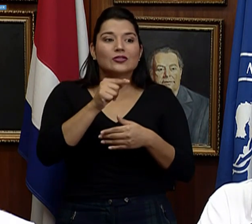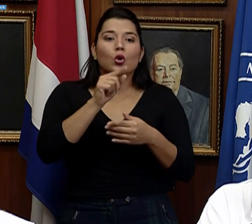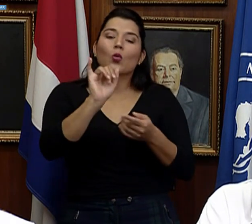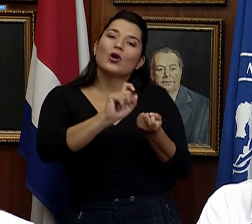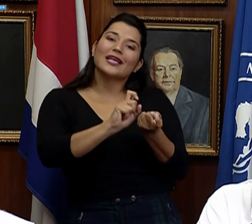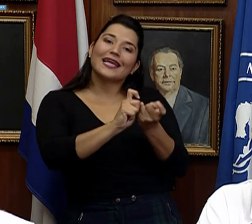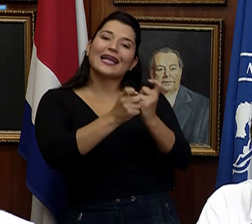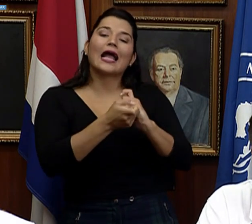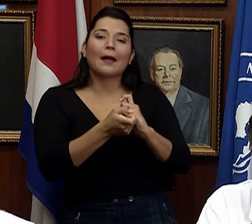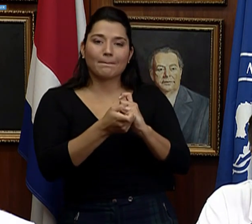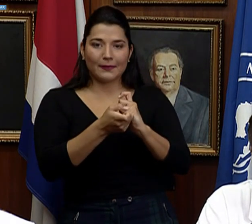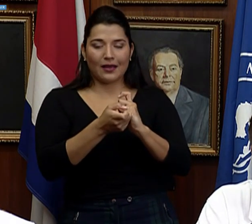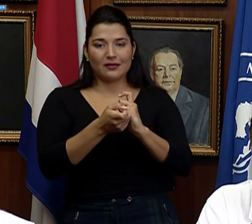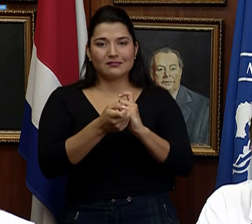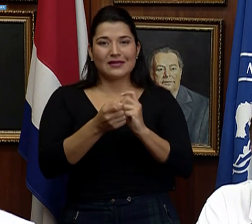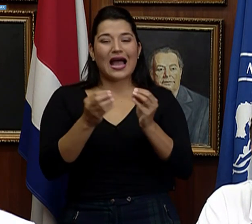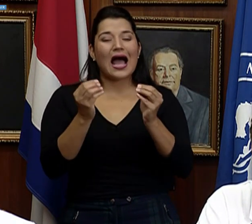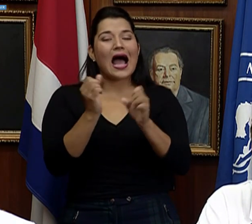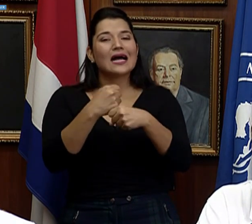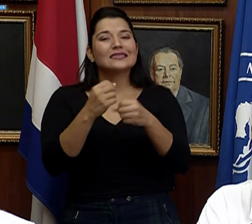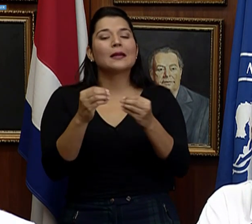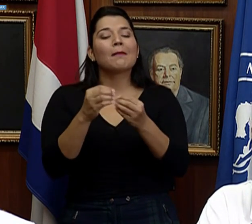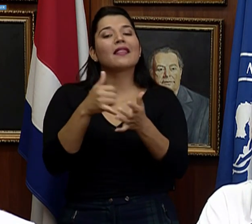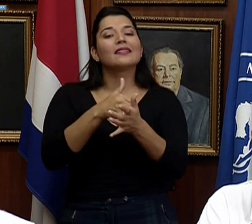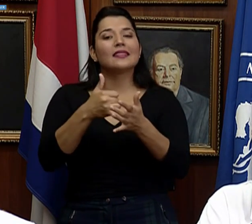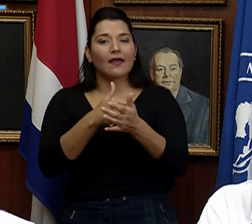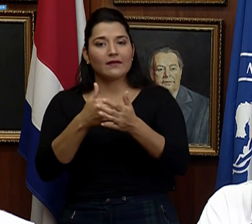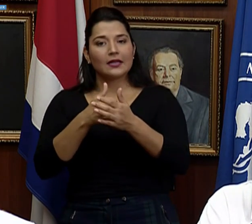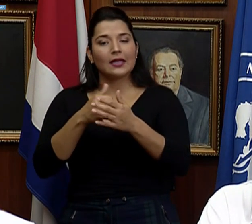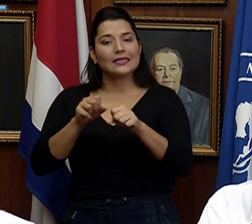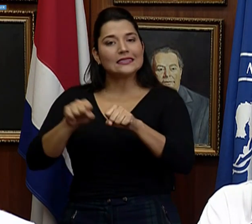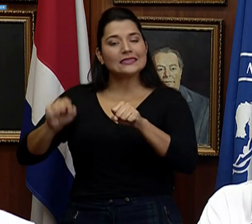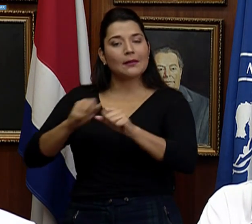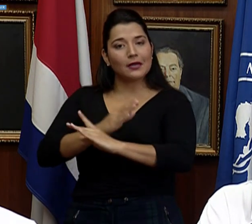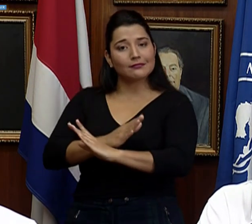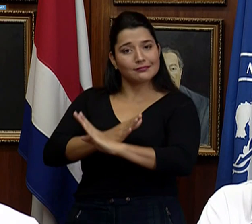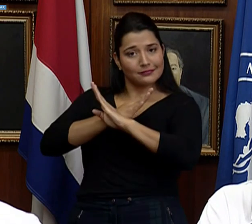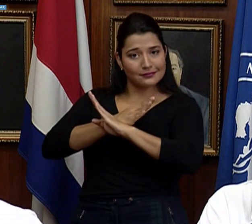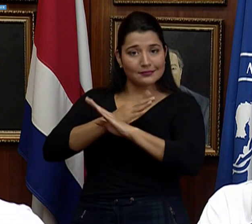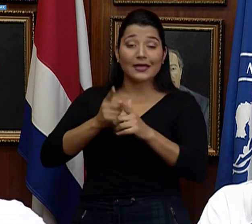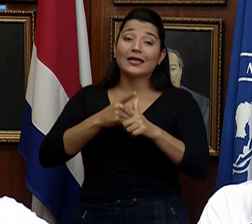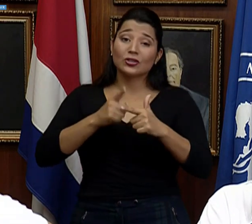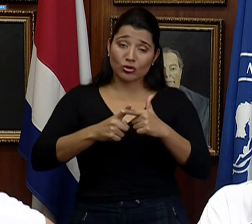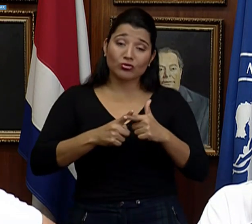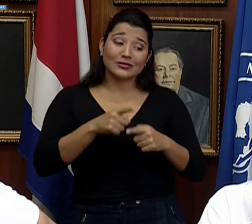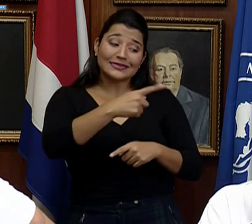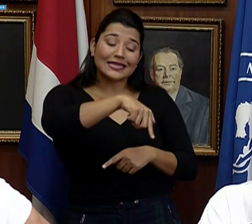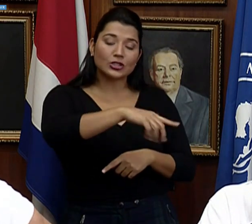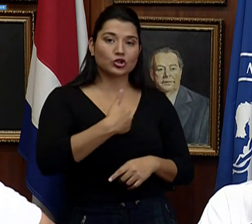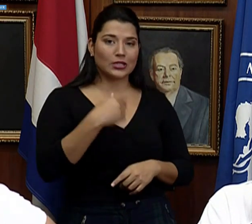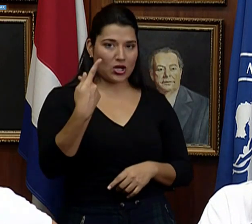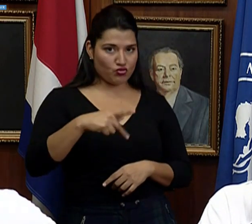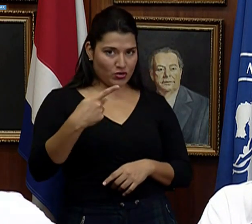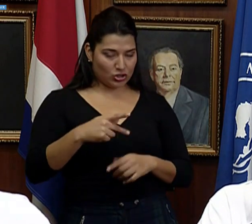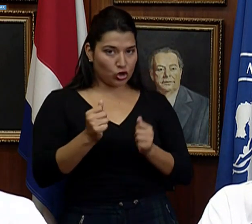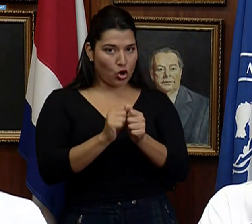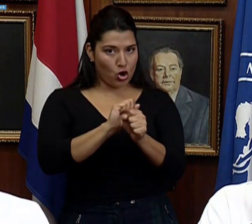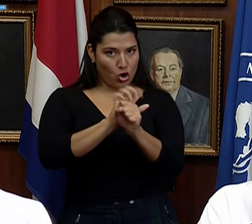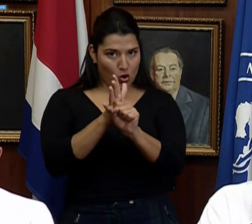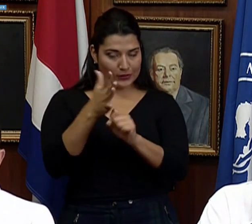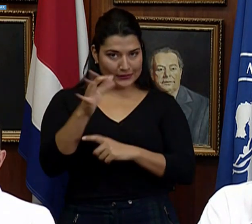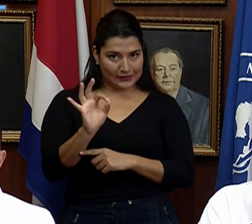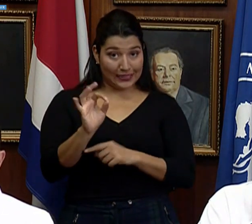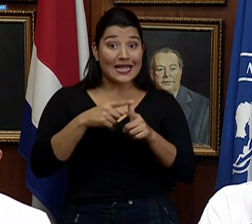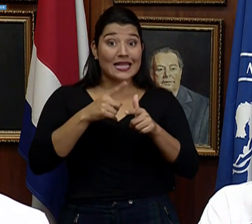del sistema inmunológico y eso es un factor de riesgo en esta enfermedad del coronavirus. Entonces hay que proteger